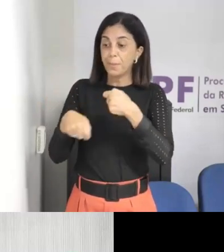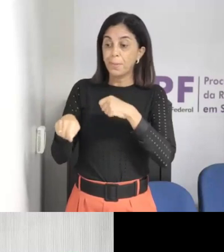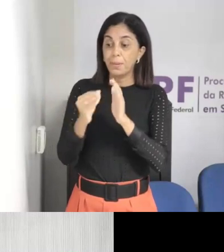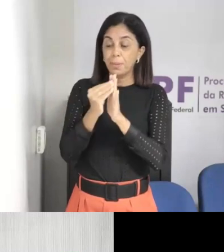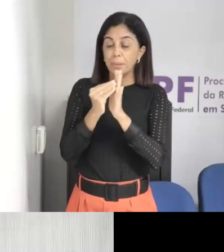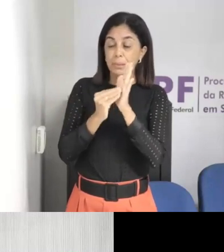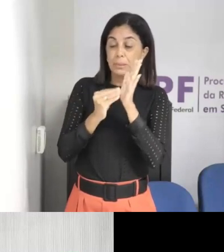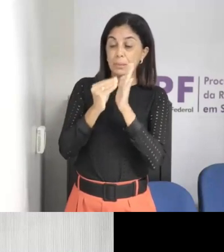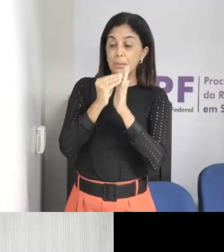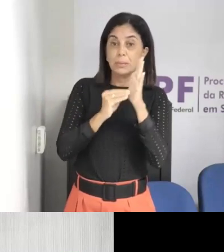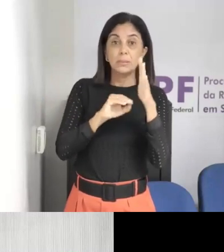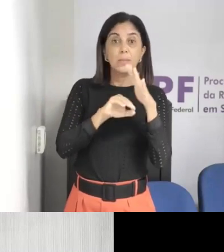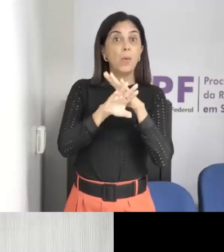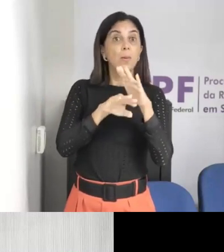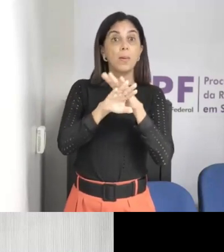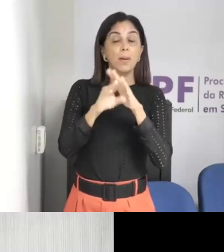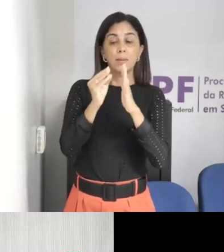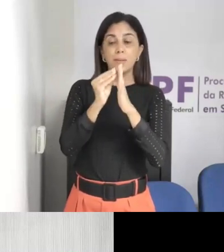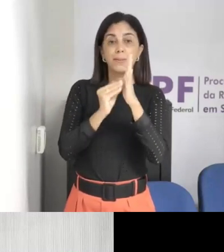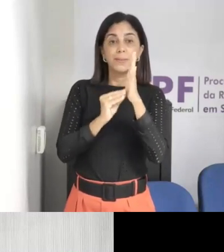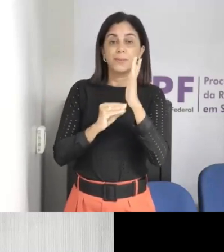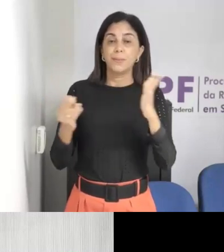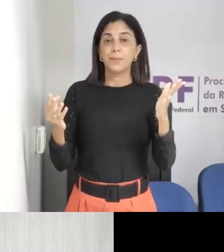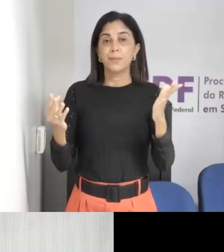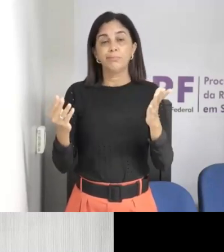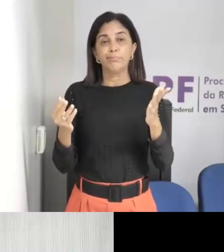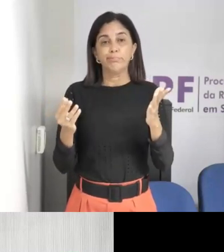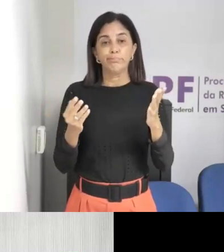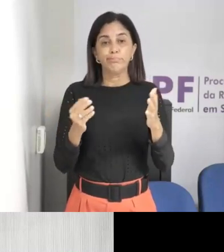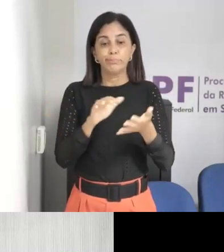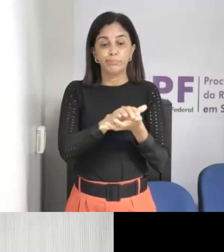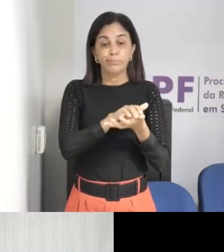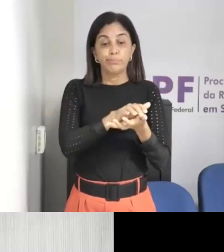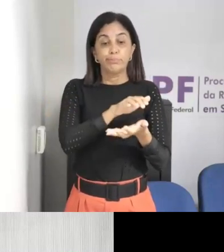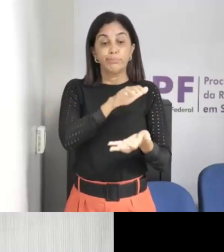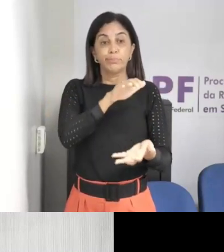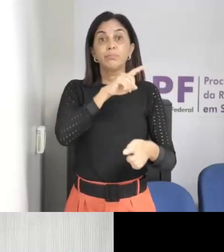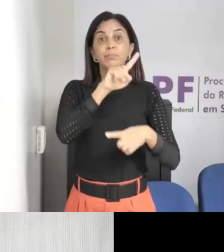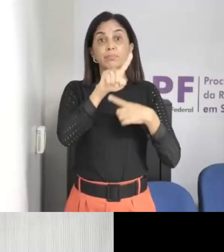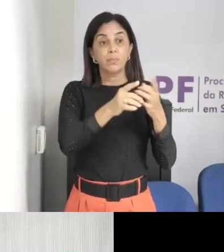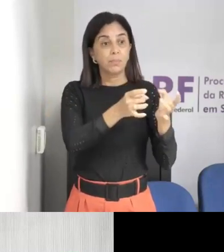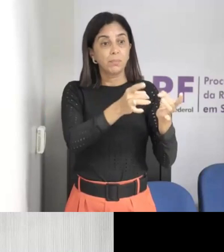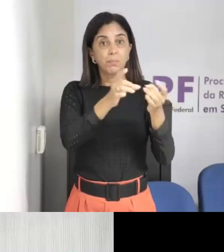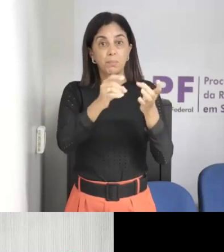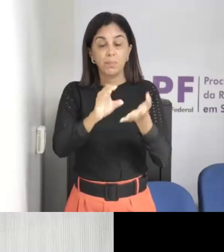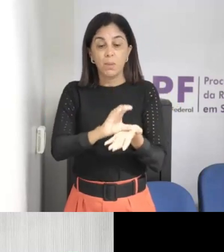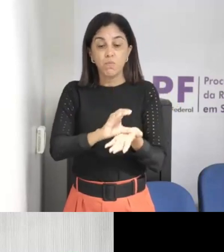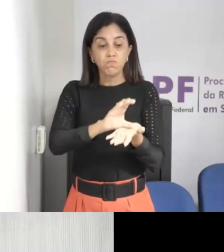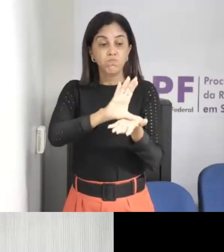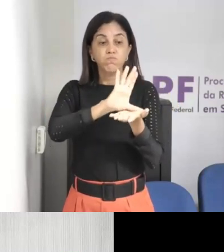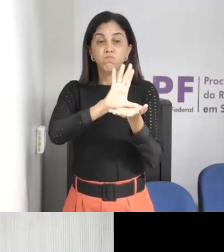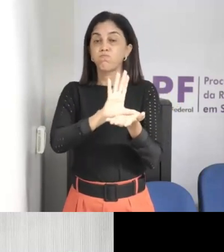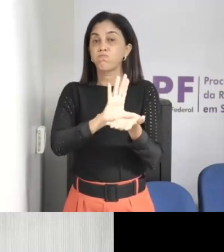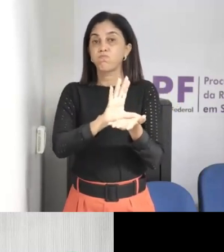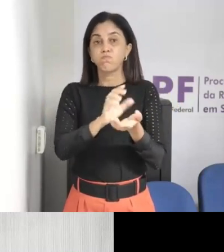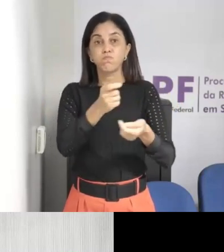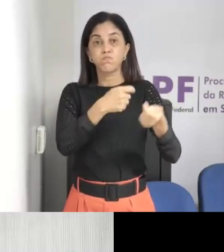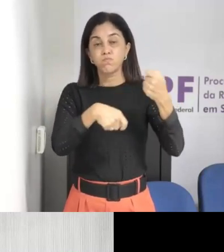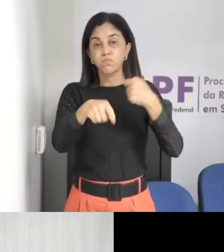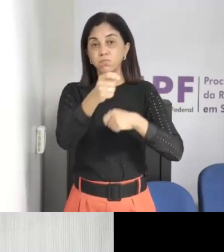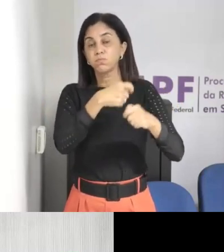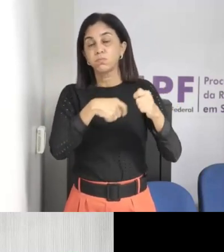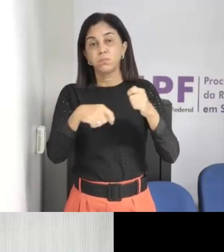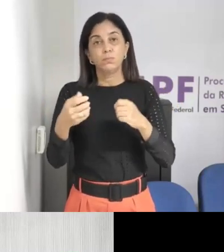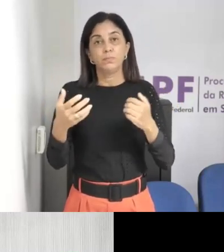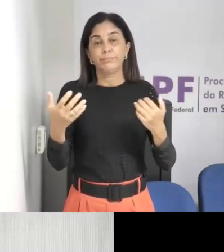conhecimento nessa nossa atuação no segundo ofício, de adolescentes também, como